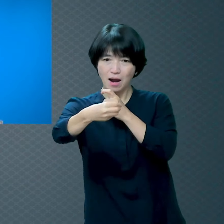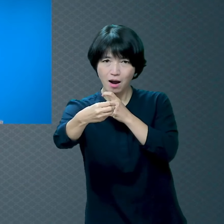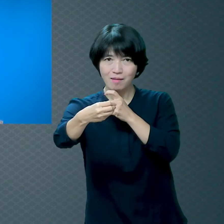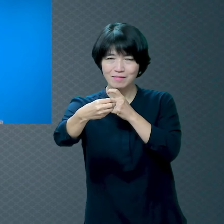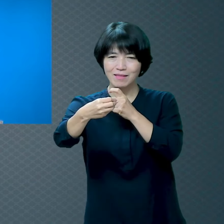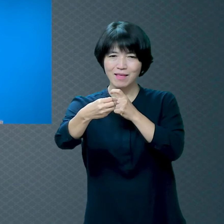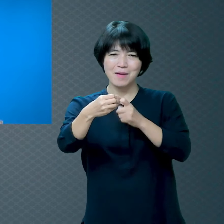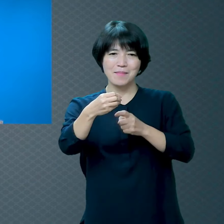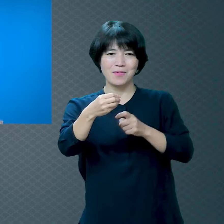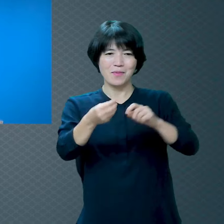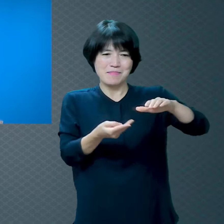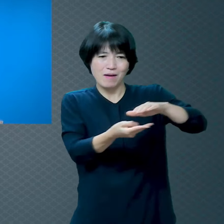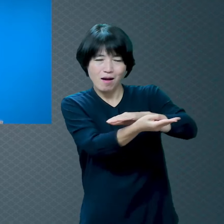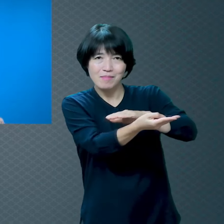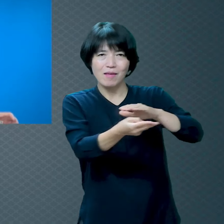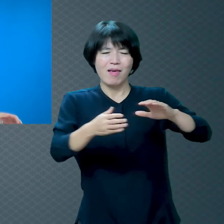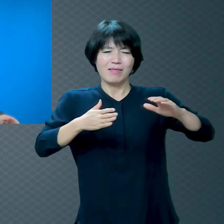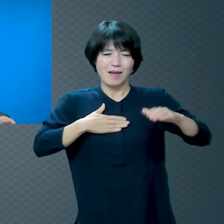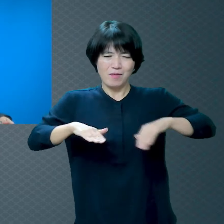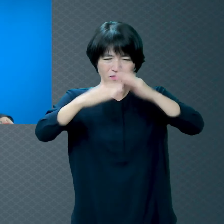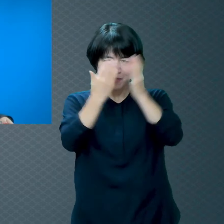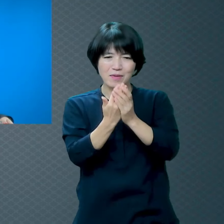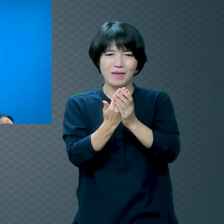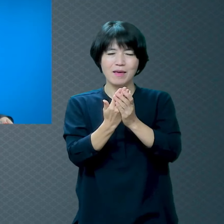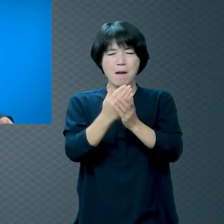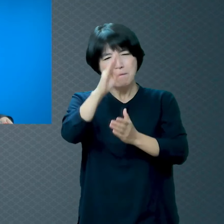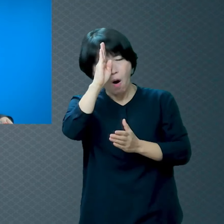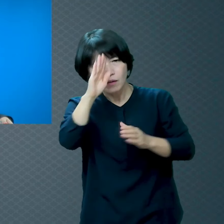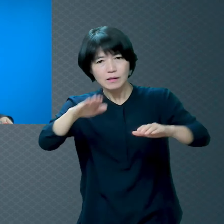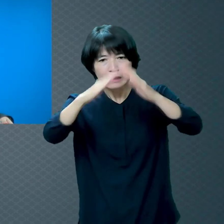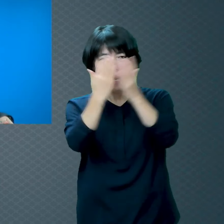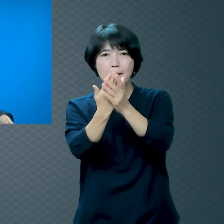앞에 우리의 죄가 다 드러나요 그런데 문제가 있어요